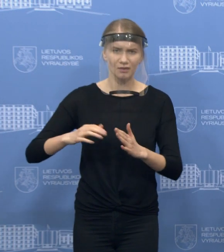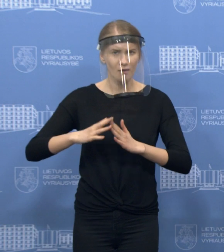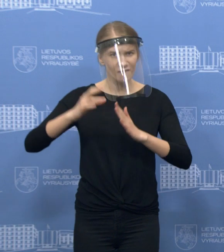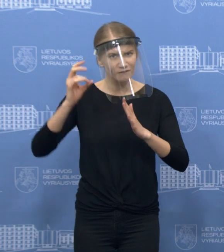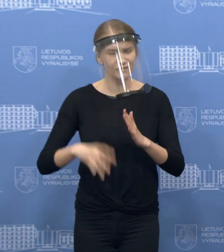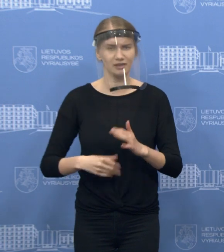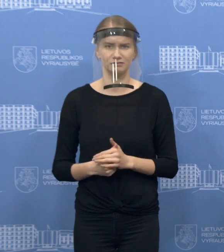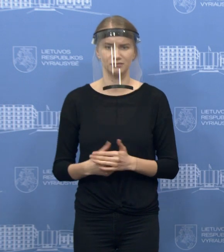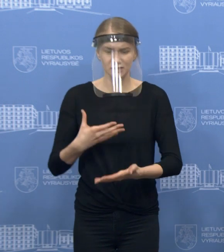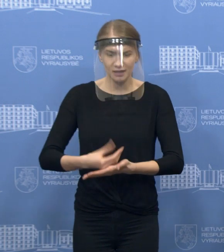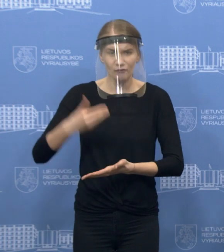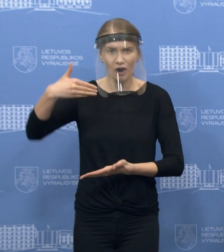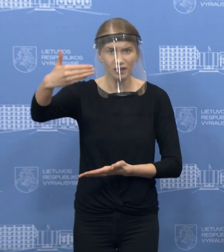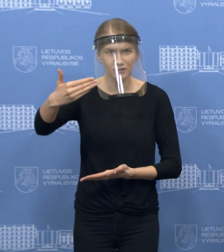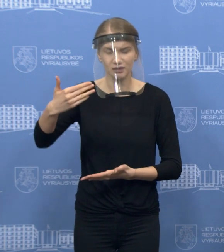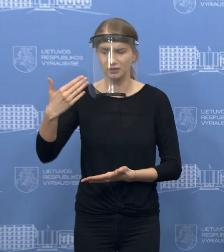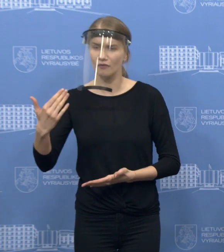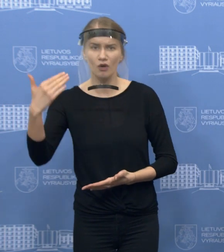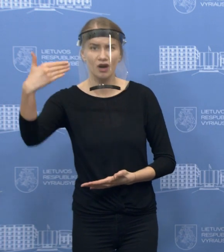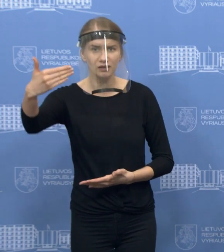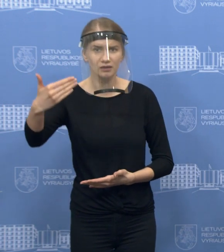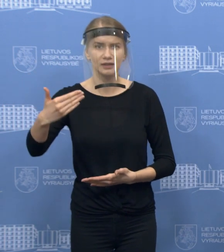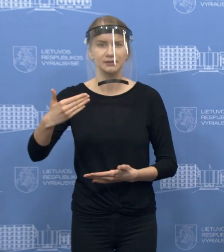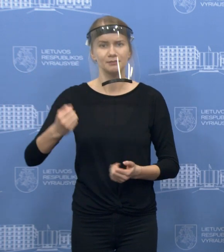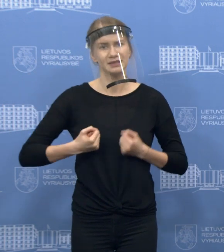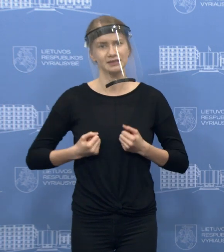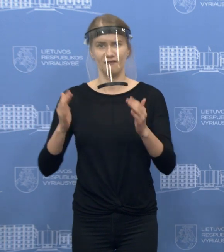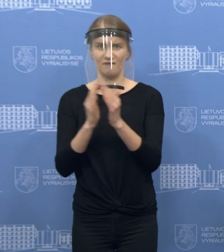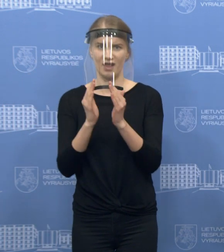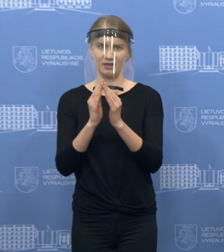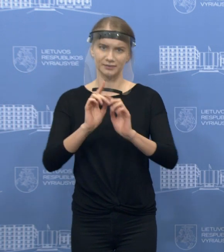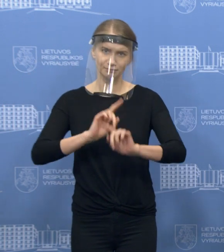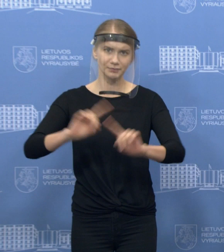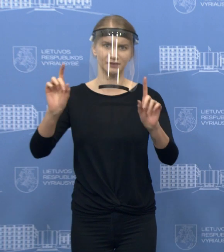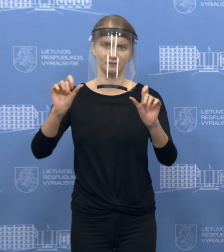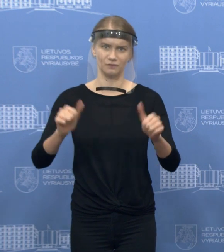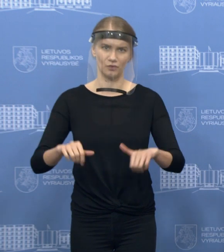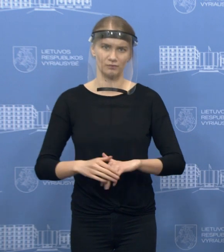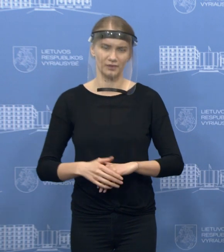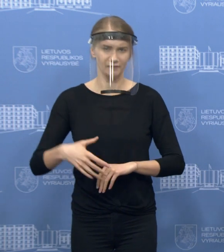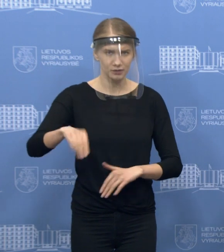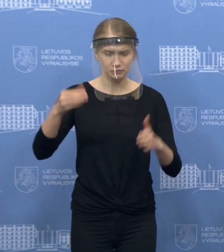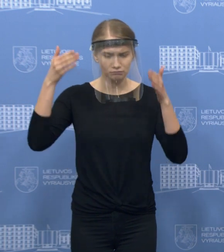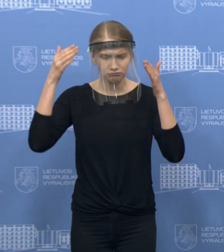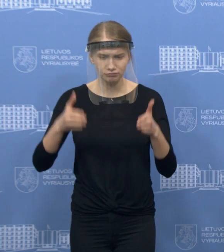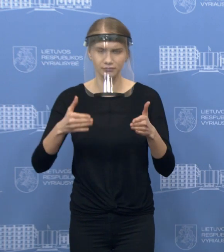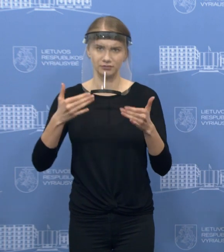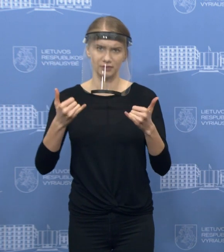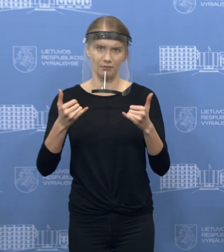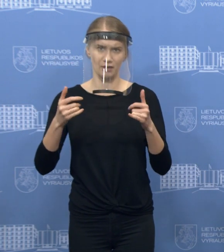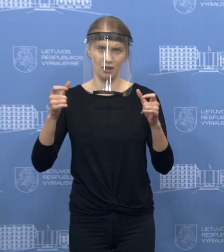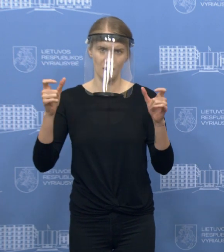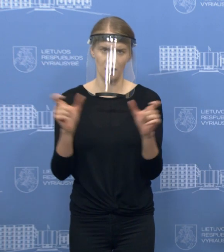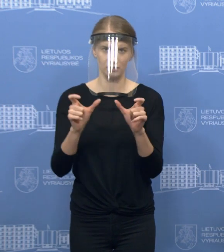dėl savo ateities padarykime, kad šitos vėlykos būtų kitokios ir prodykime ypatingą susitelkimą ir atsakomybę, o